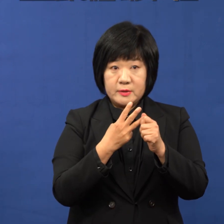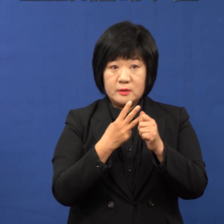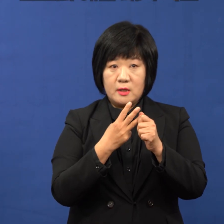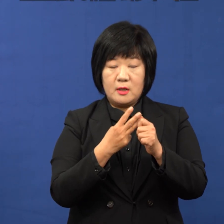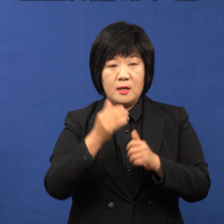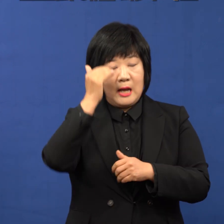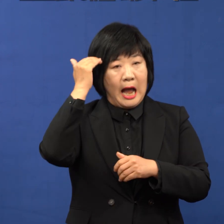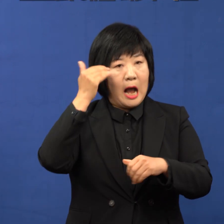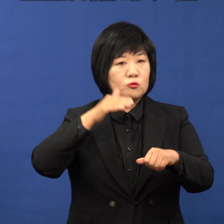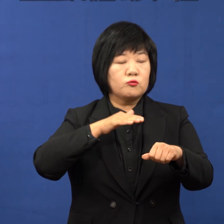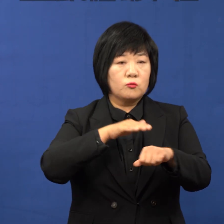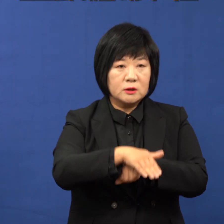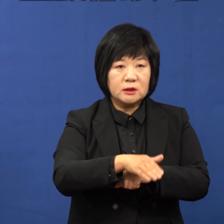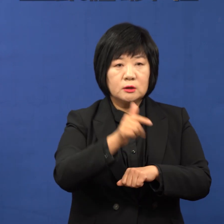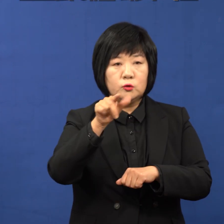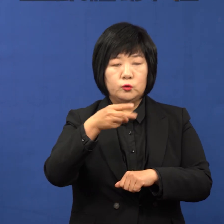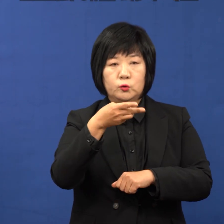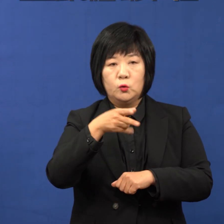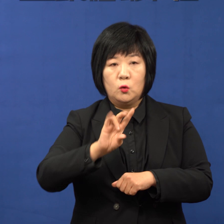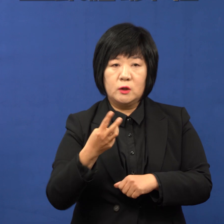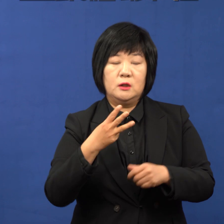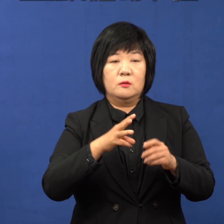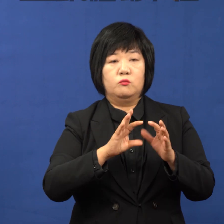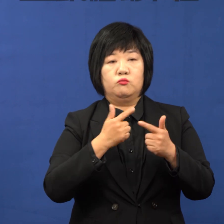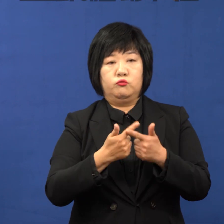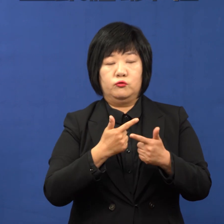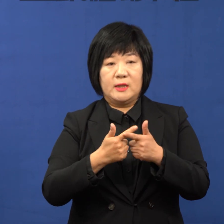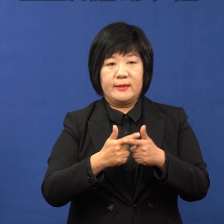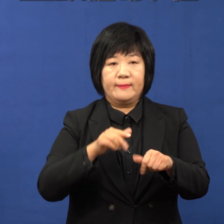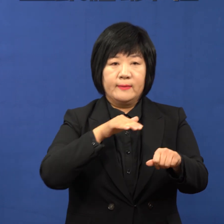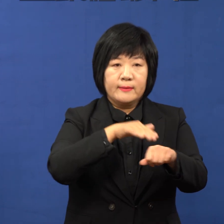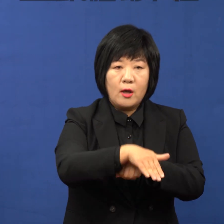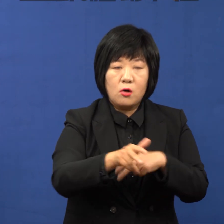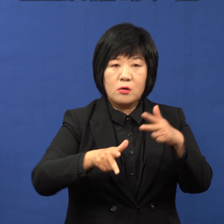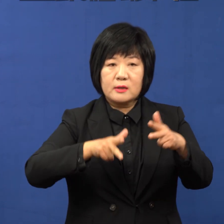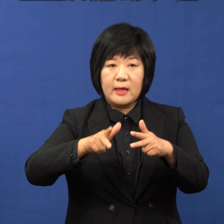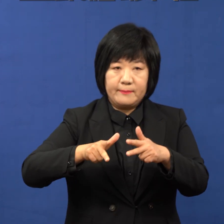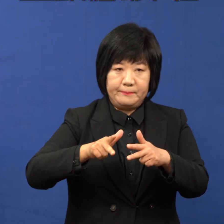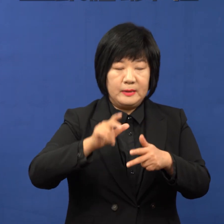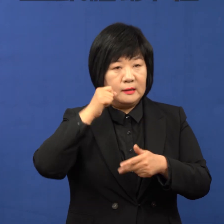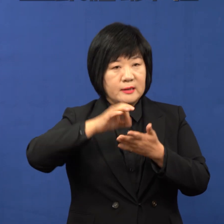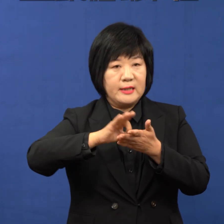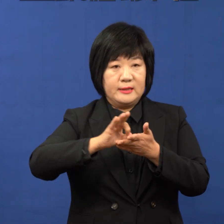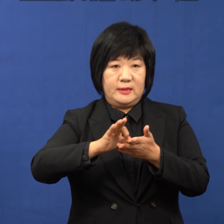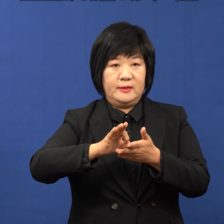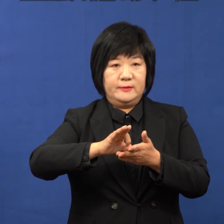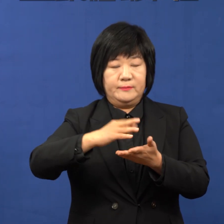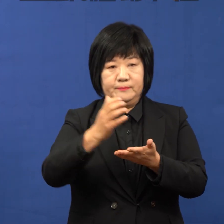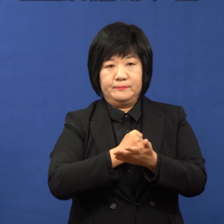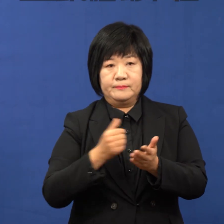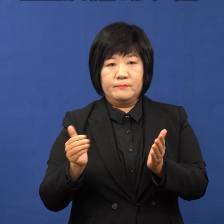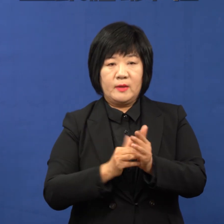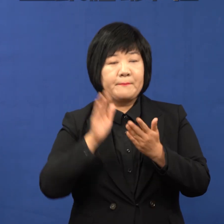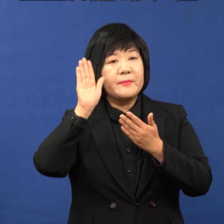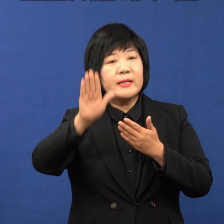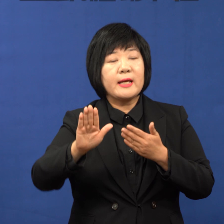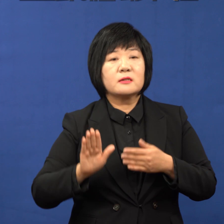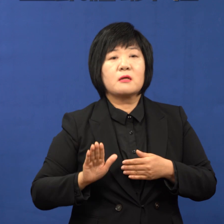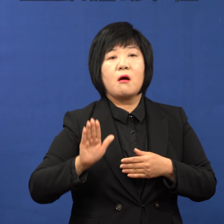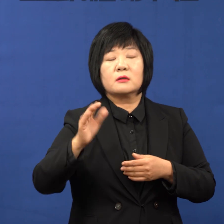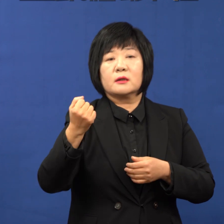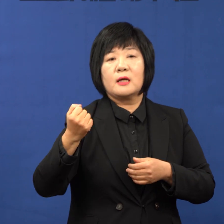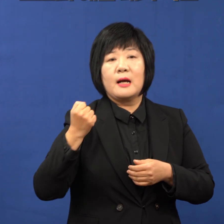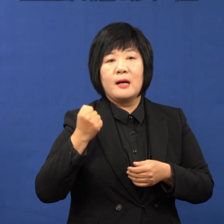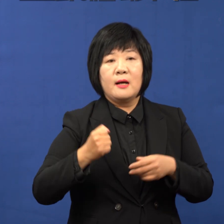한국판 뉴딜과 연계한 부산형 산업구조 고도화 예산을 대거 확보했습니다. 미래성장동력을 견인할